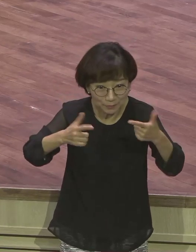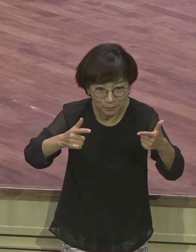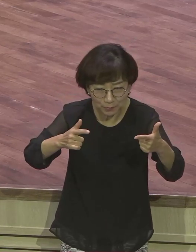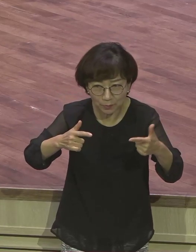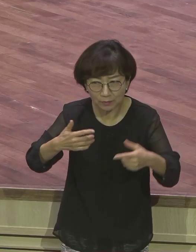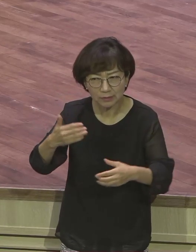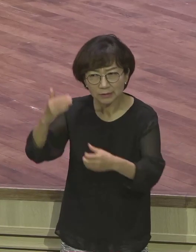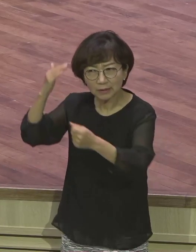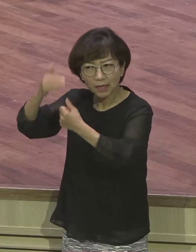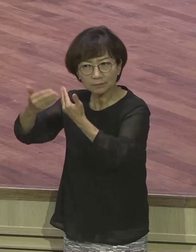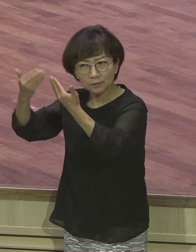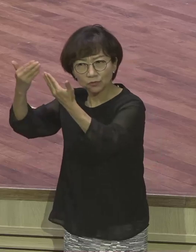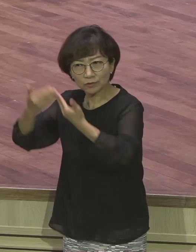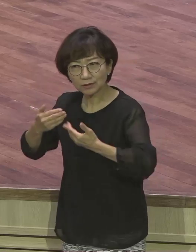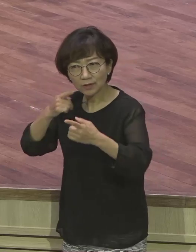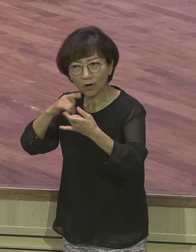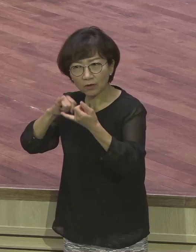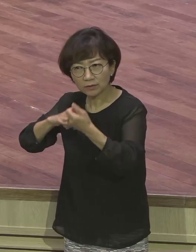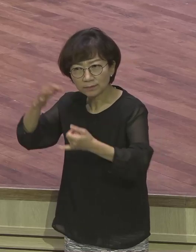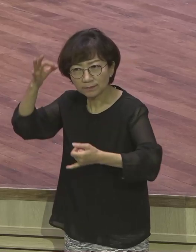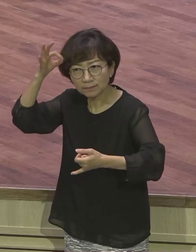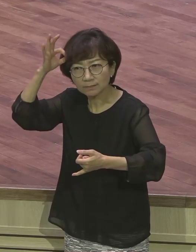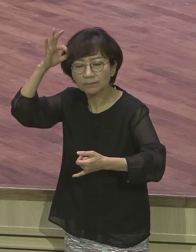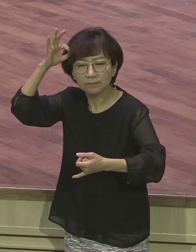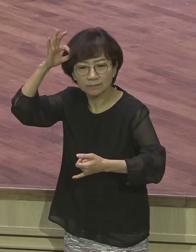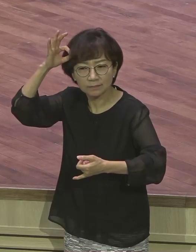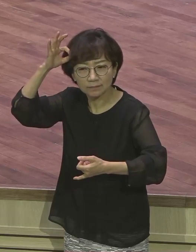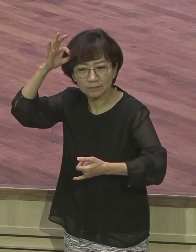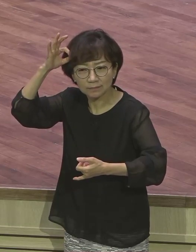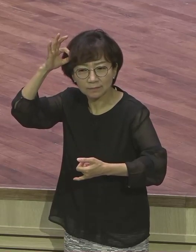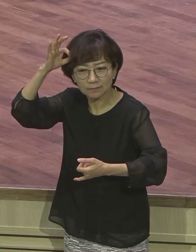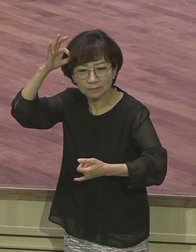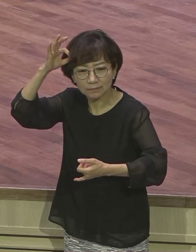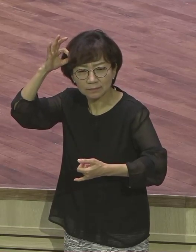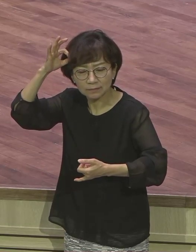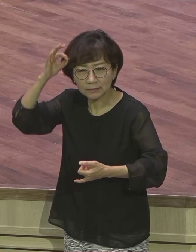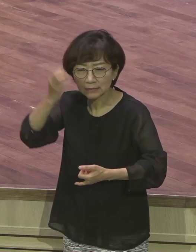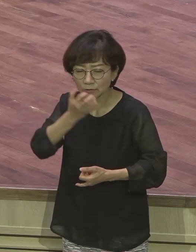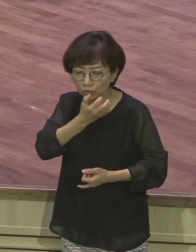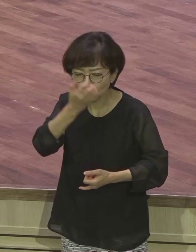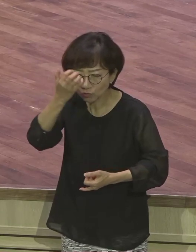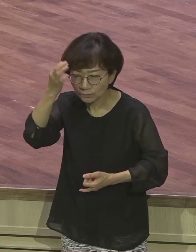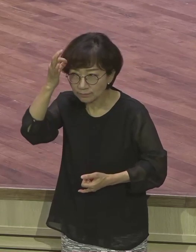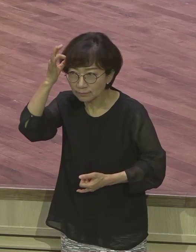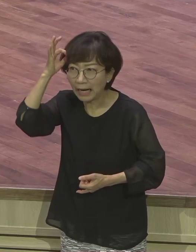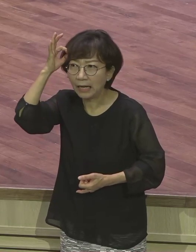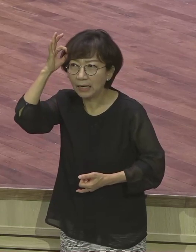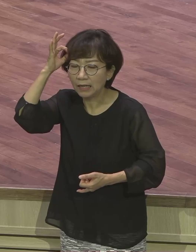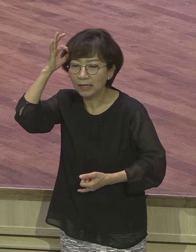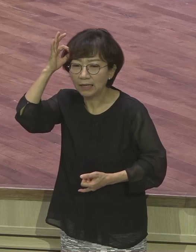발판으로 해가지고 꾸었던 그 꿈을 그 발판으로 새로운 도전을 과감하게 합니다. 도전.